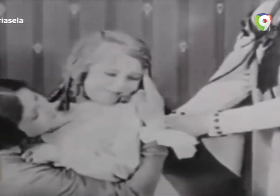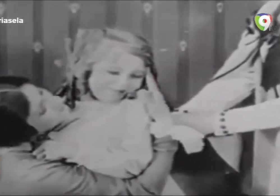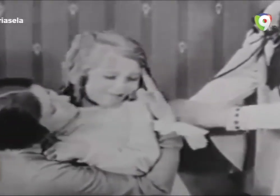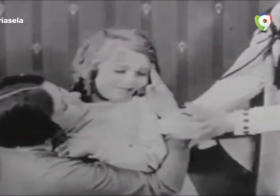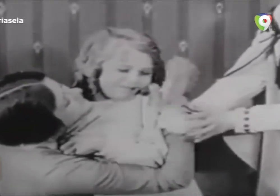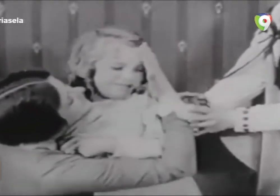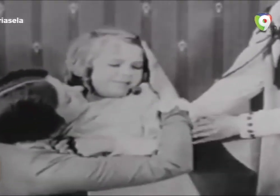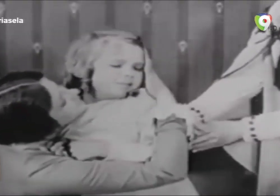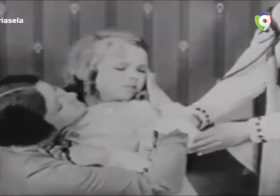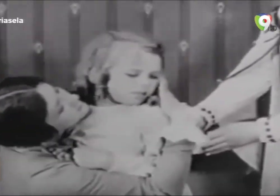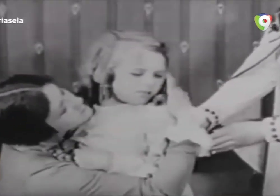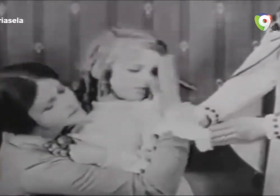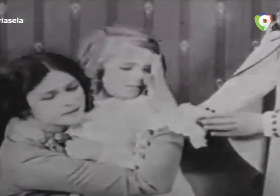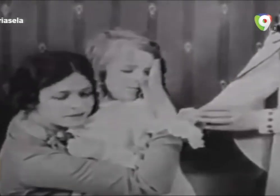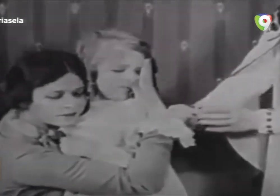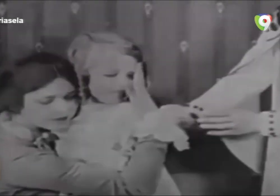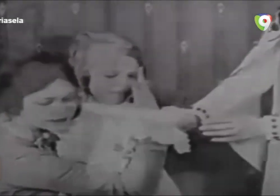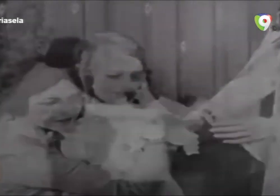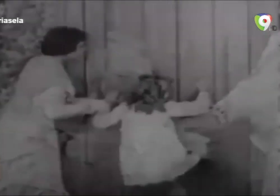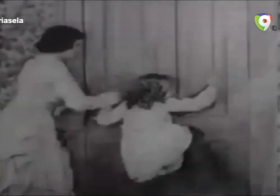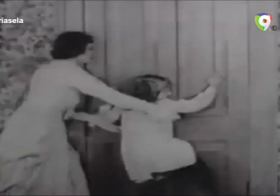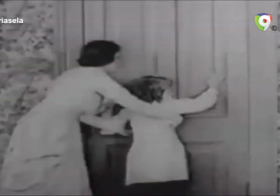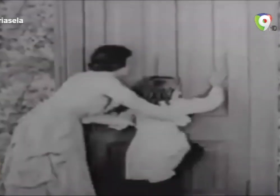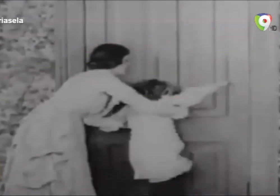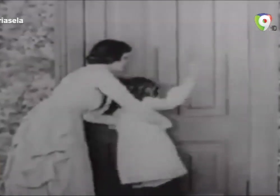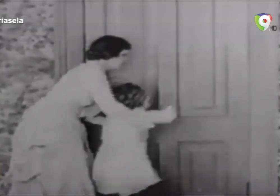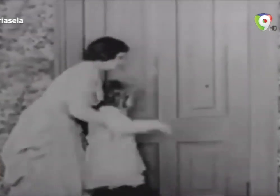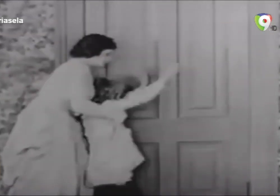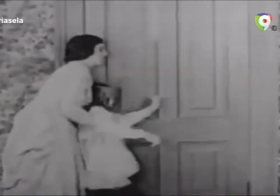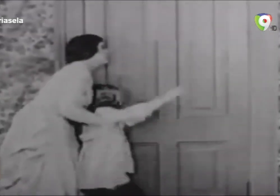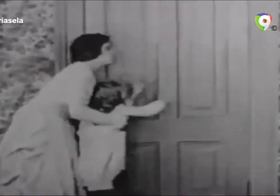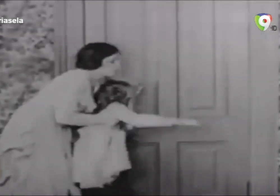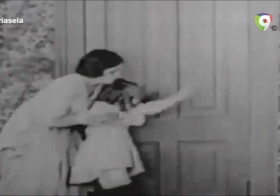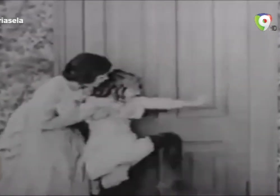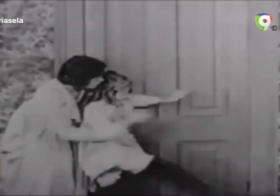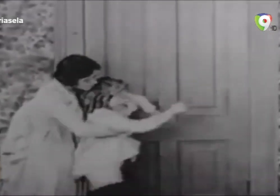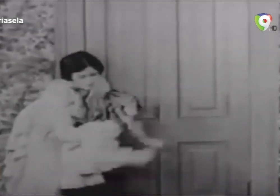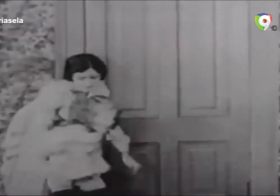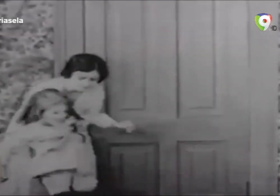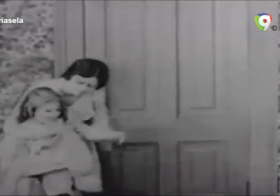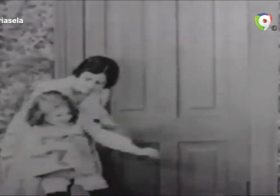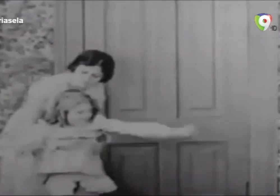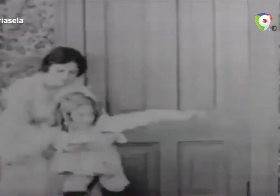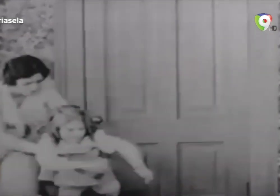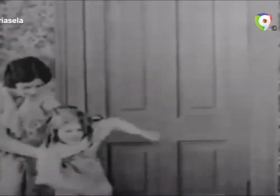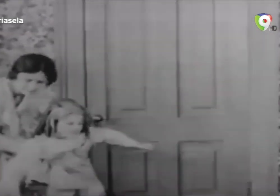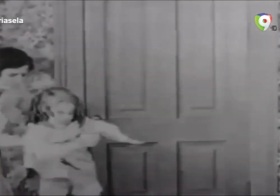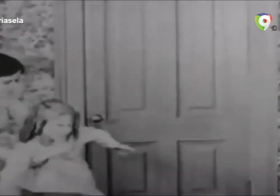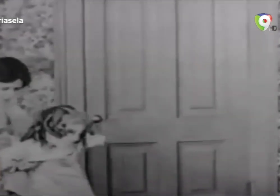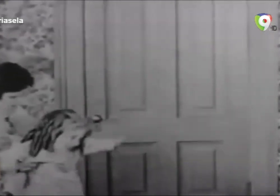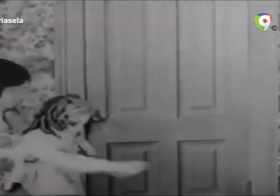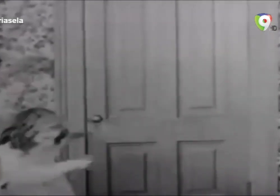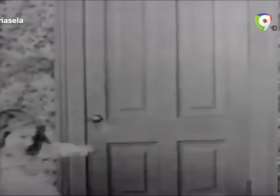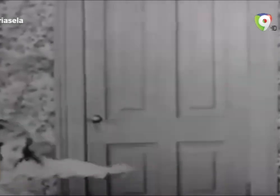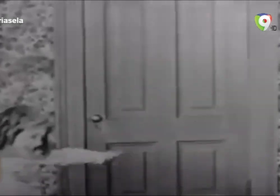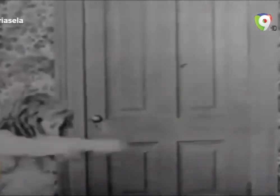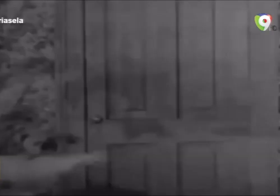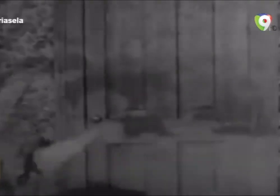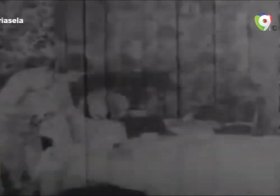sentidos o esas dos discapacidades. Aquí a nuestra derecha, ahí estamos viendo esas imágenes de la famosa película que también yo recuerdo haber